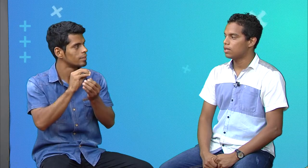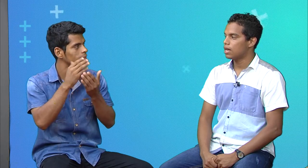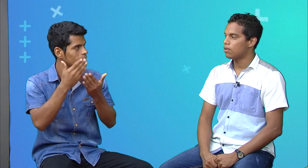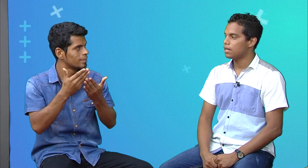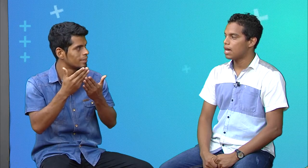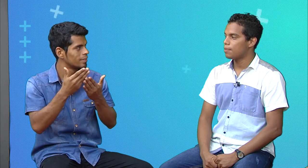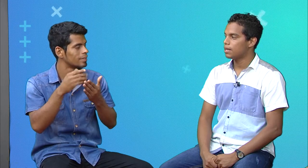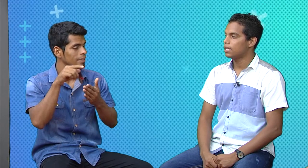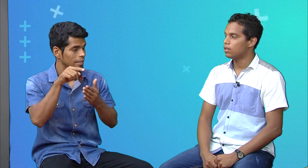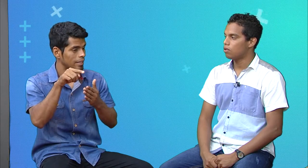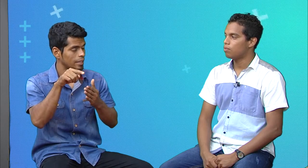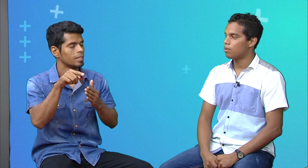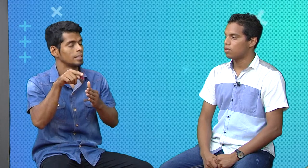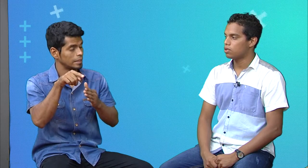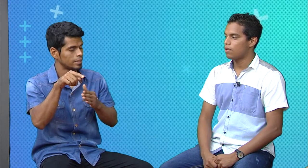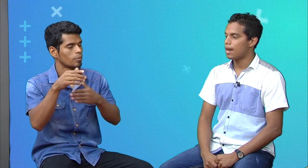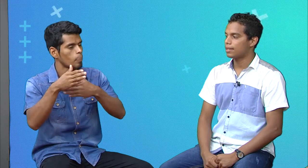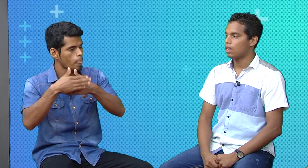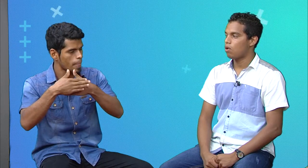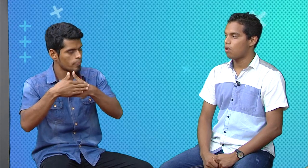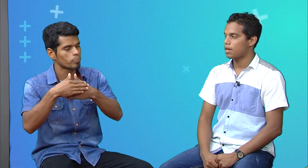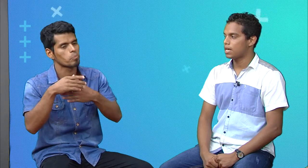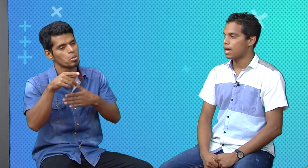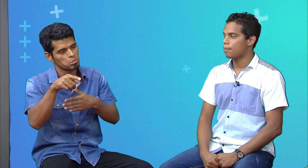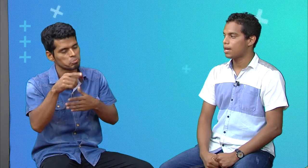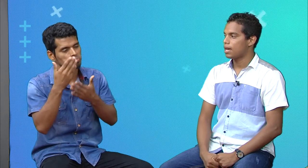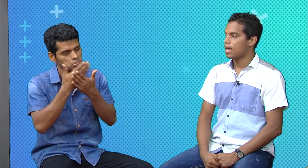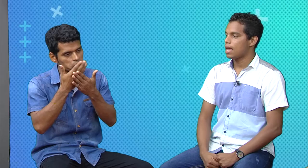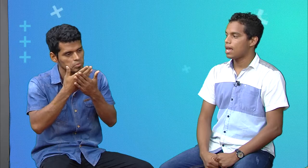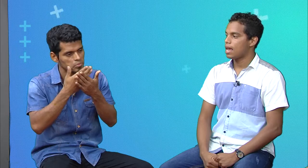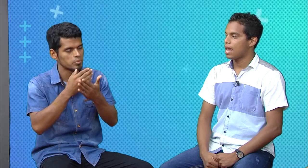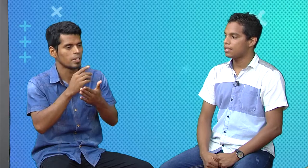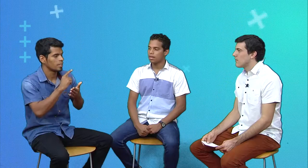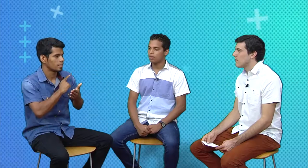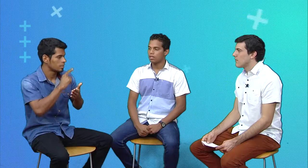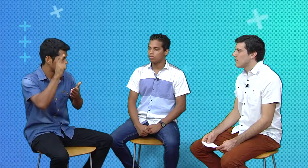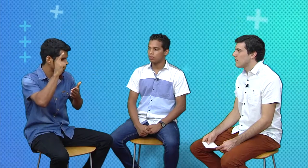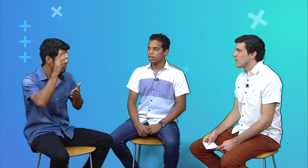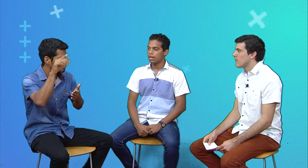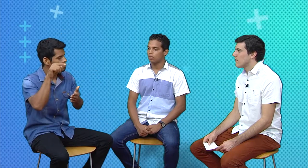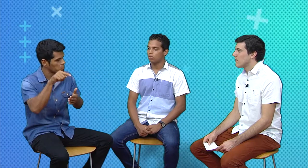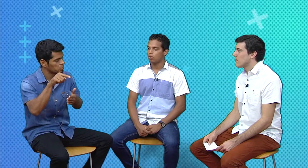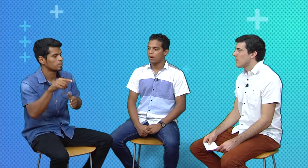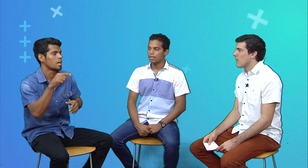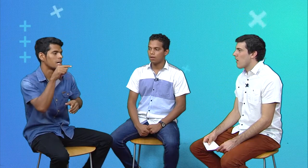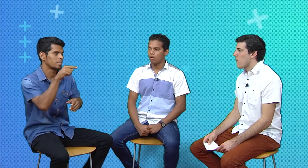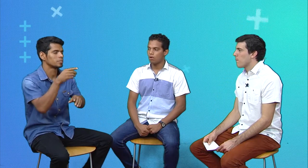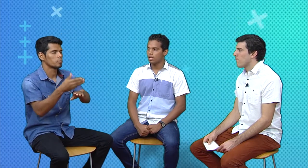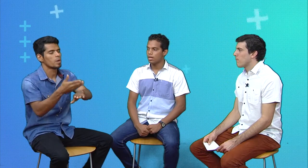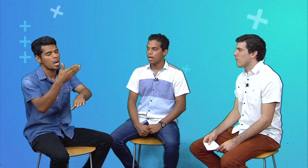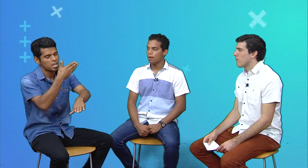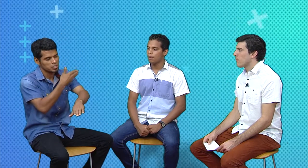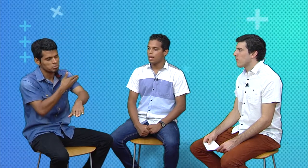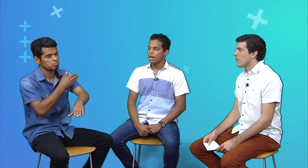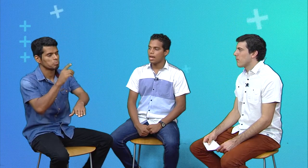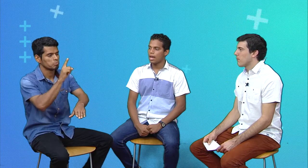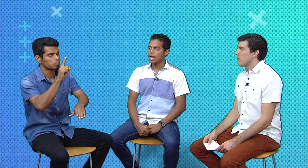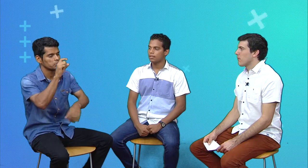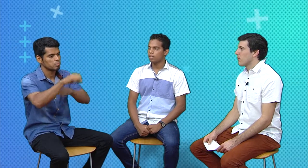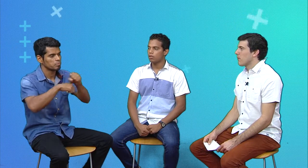desarrollado y he aprendido un poco sobre la teología. He estado estudiando la teología.